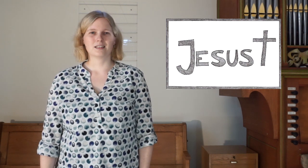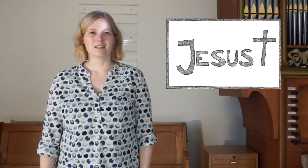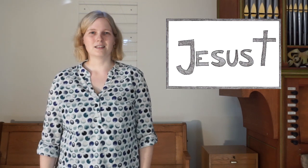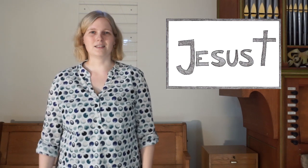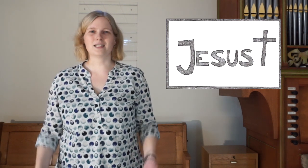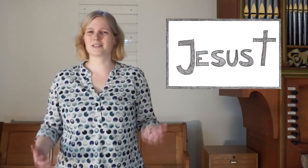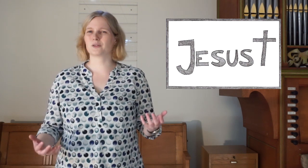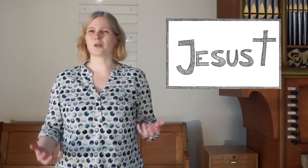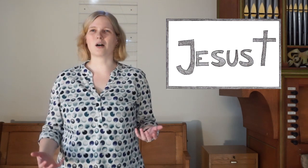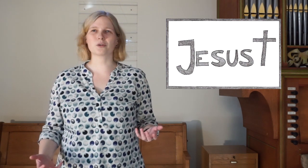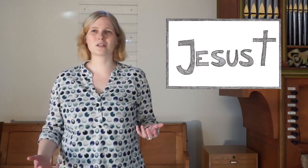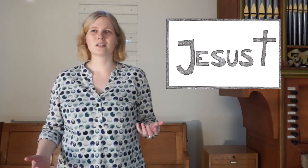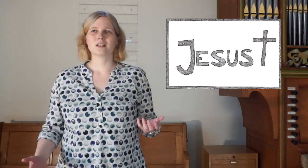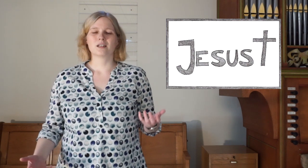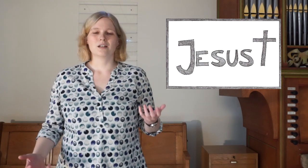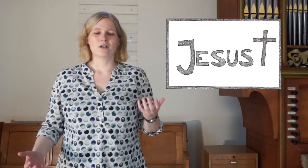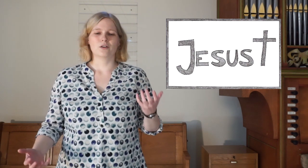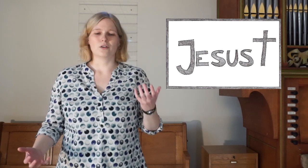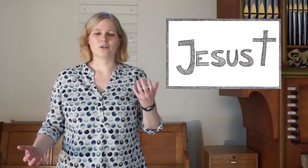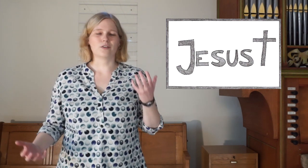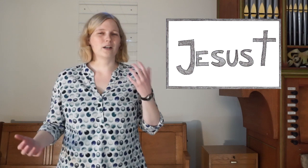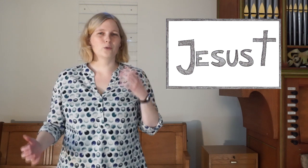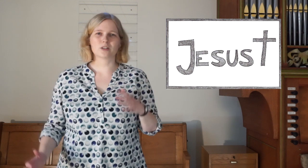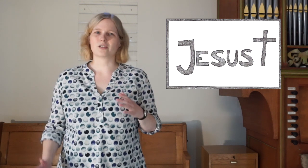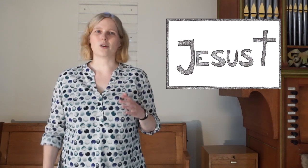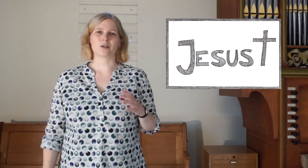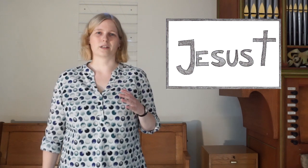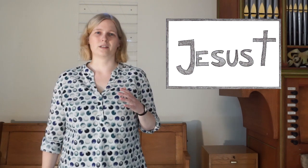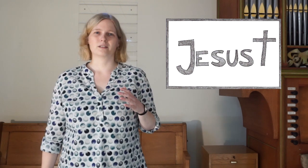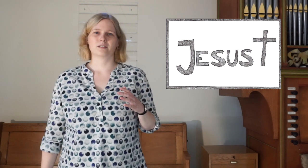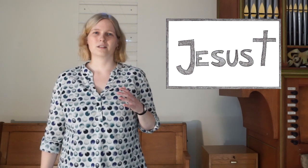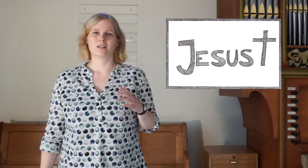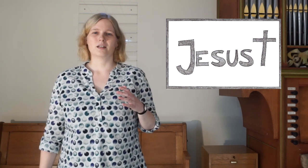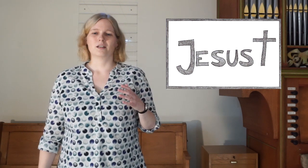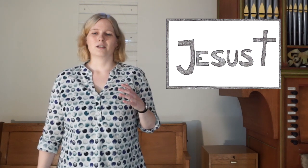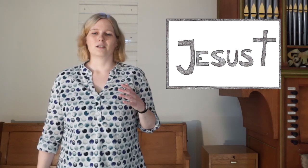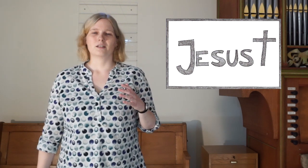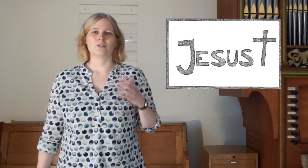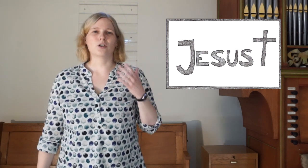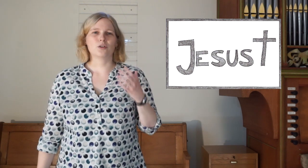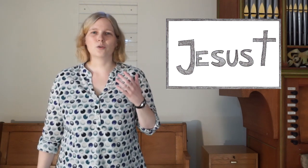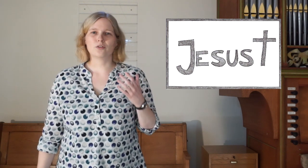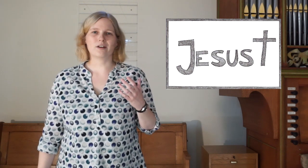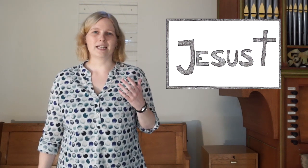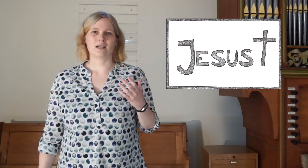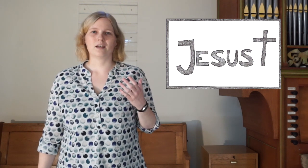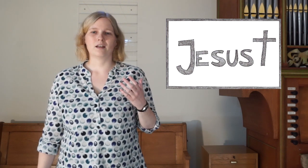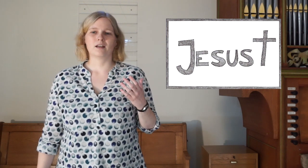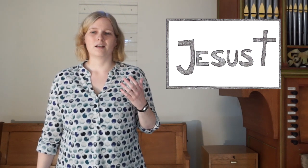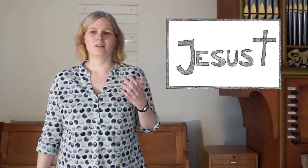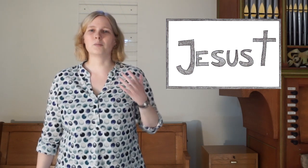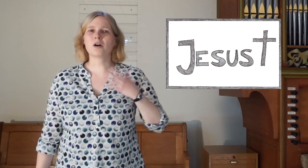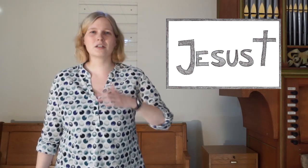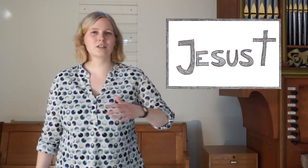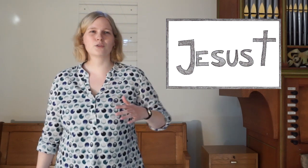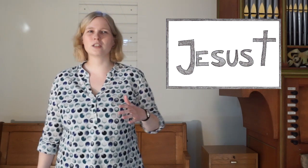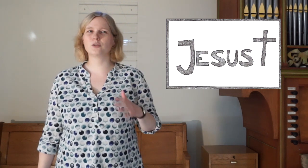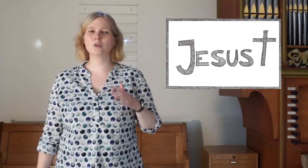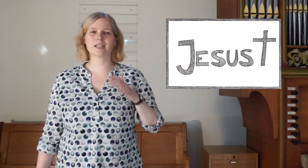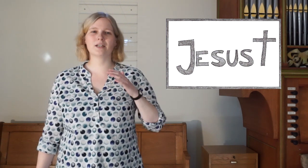Sie saßen zu Hause und waren nur traurig. Sie konnten nur weinen. Sie mochten nicht vor die Tür gehen